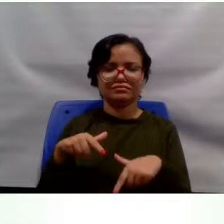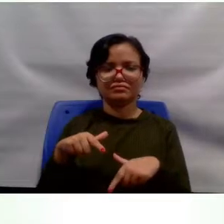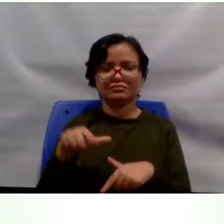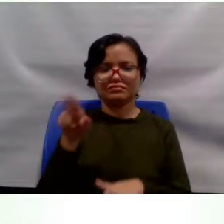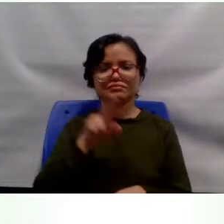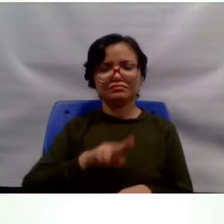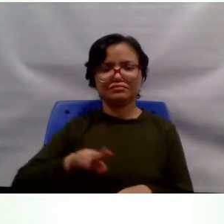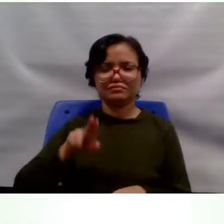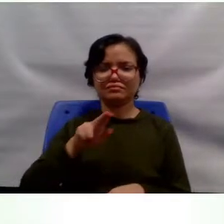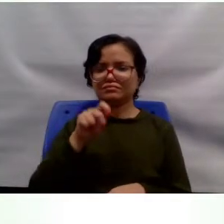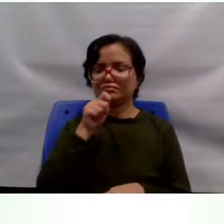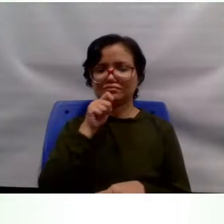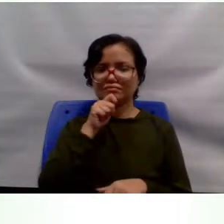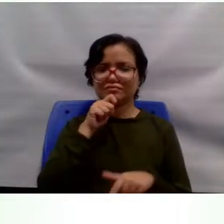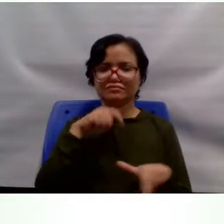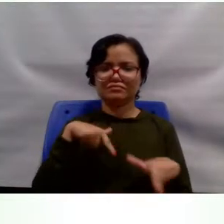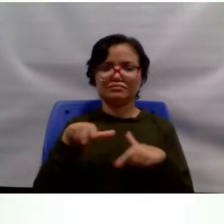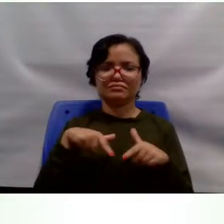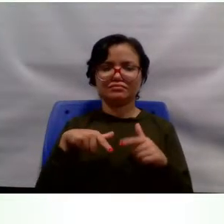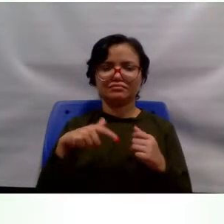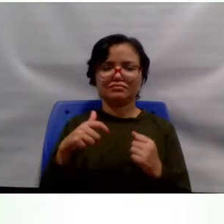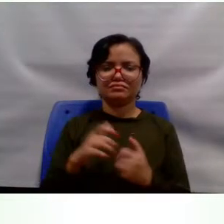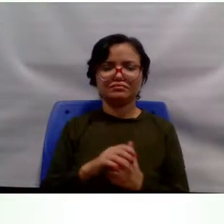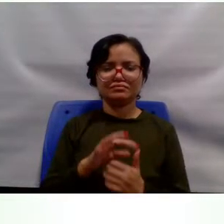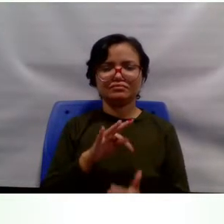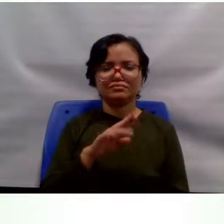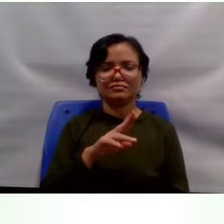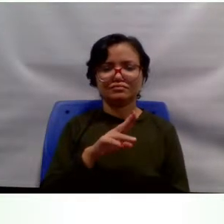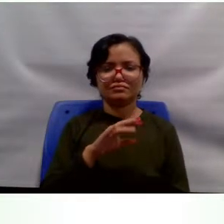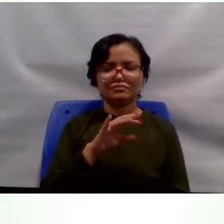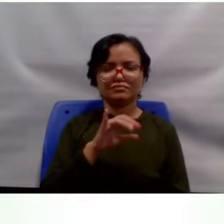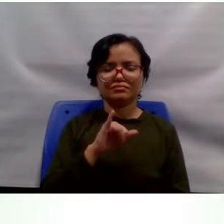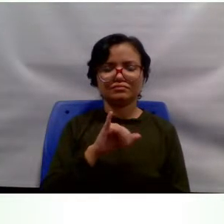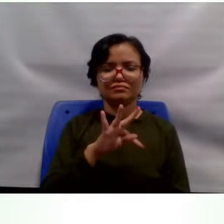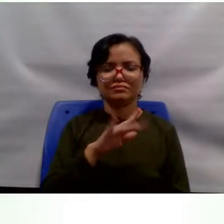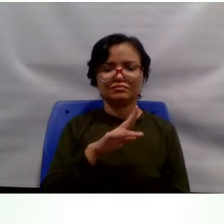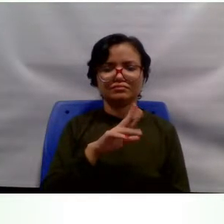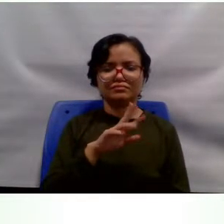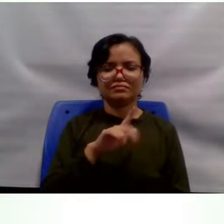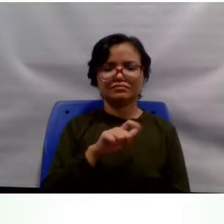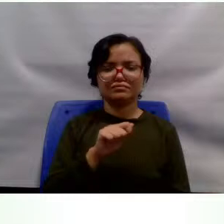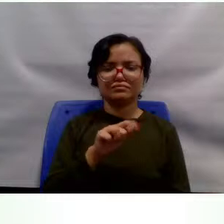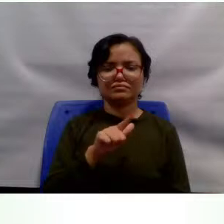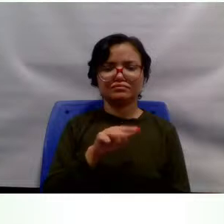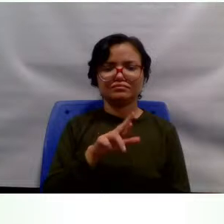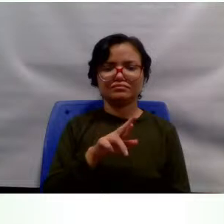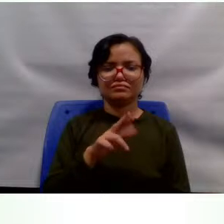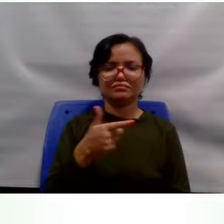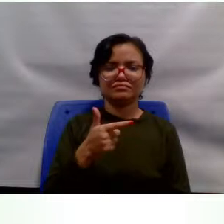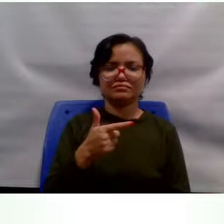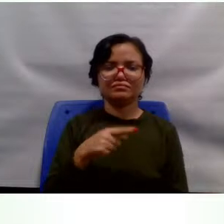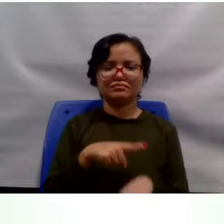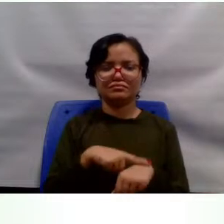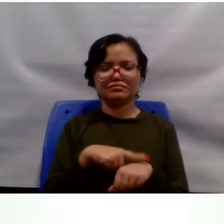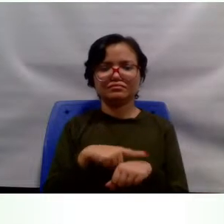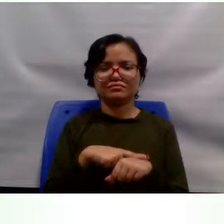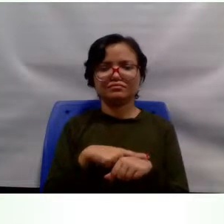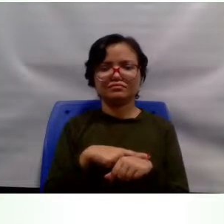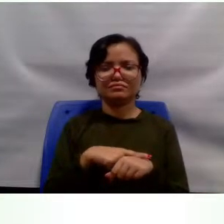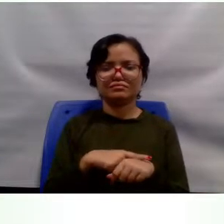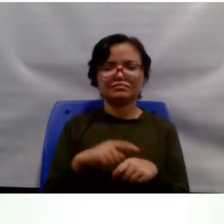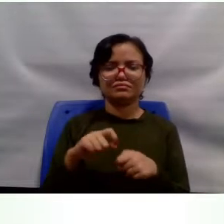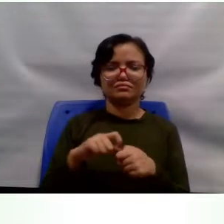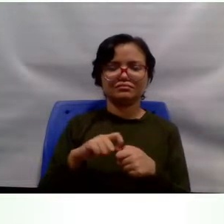não sou professora titular porque não tive condição, não tive tempo de sentar e fazer a minha tese, o meu